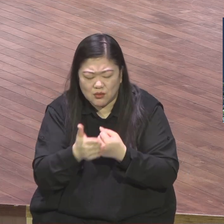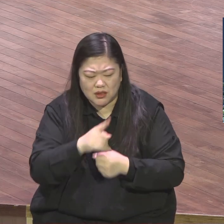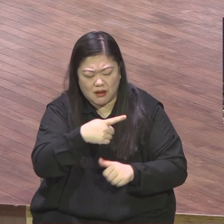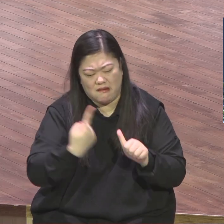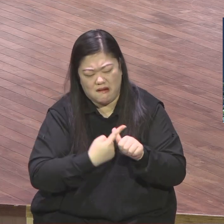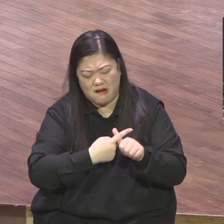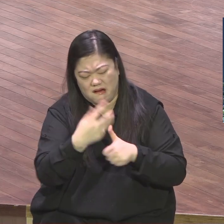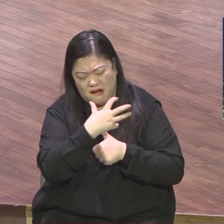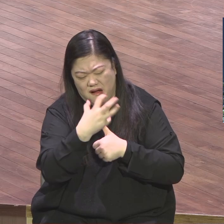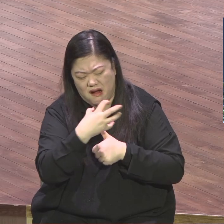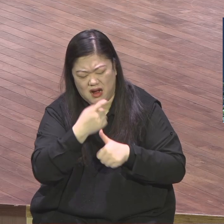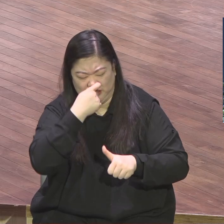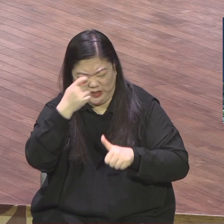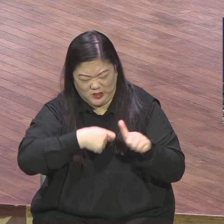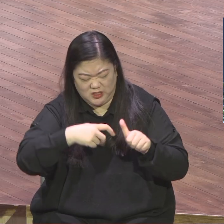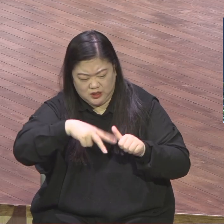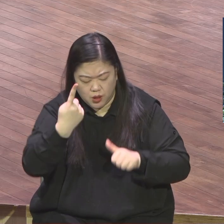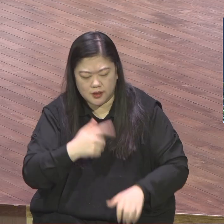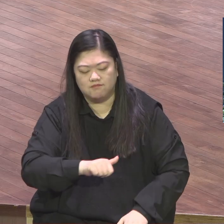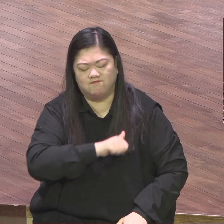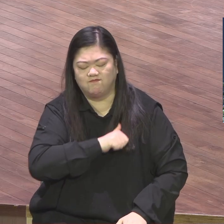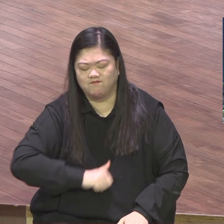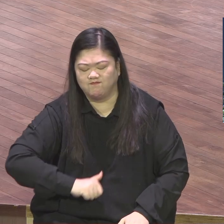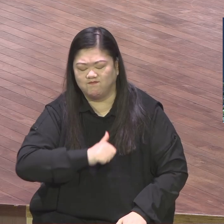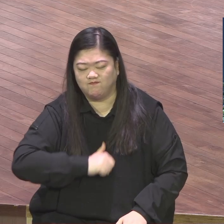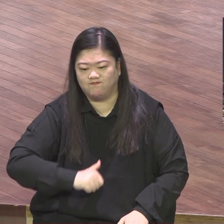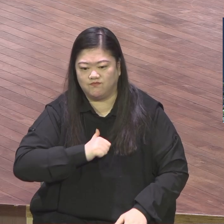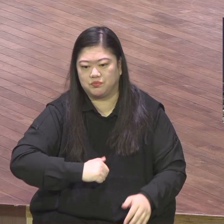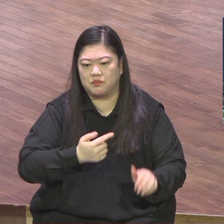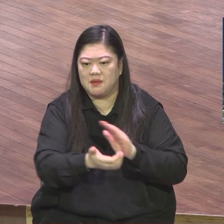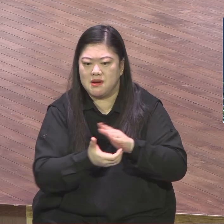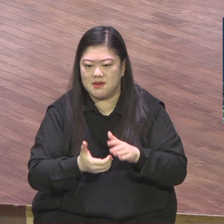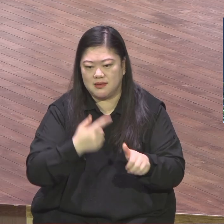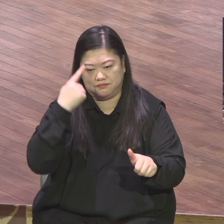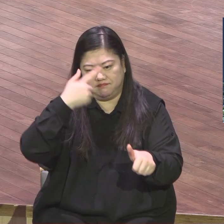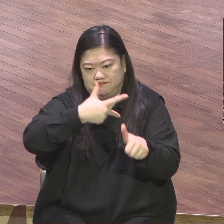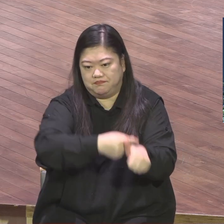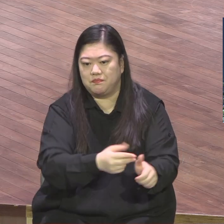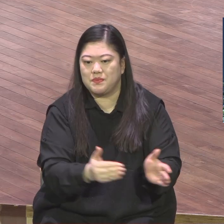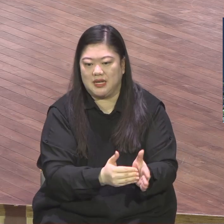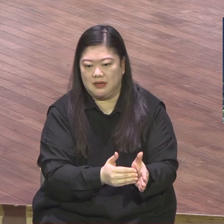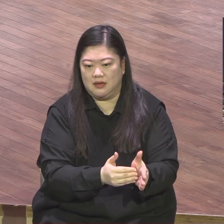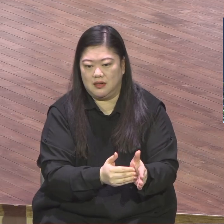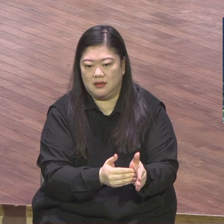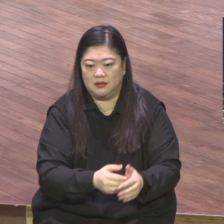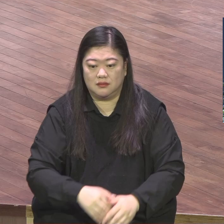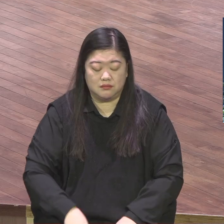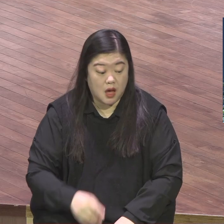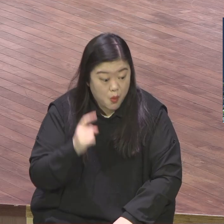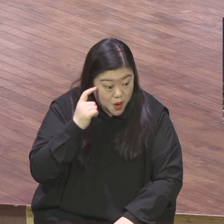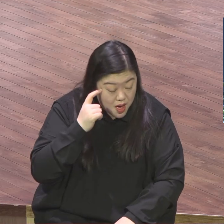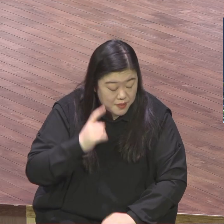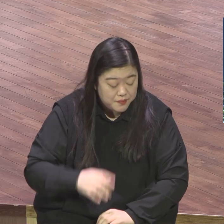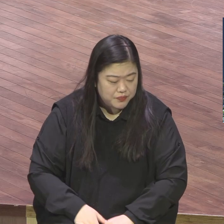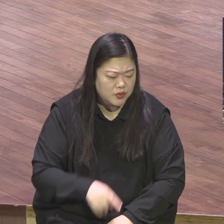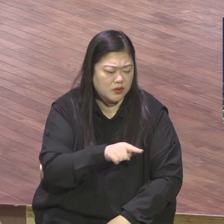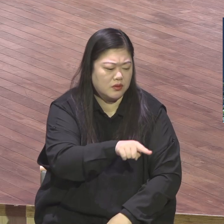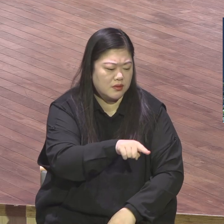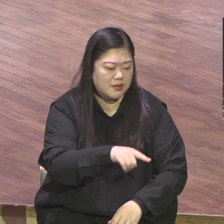반드시 명심해라 모든 흑인 선수들이 앞으로 너가 하는